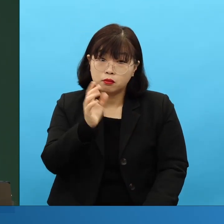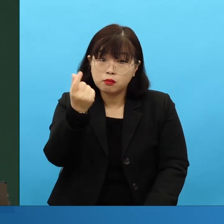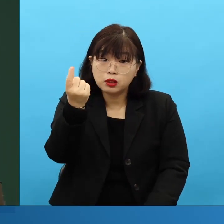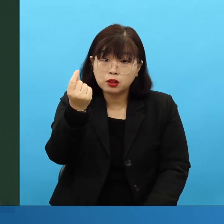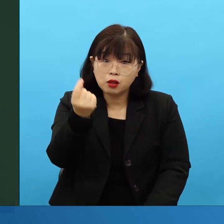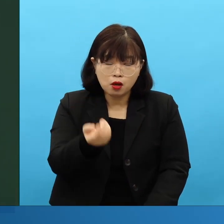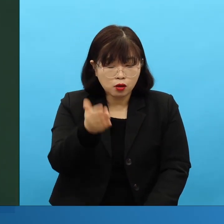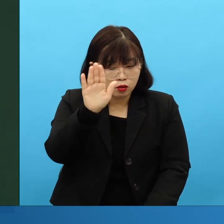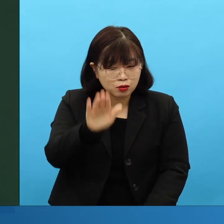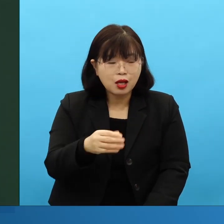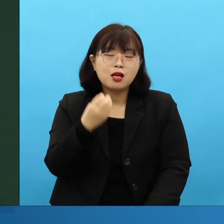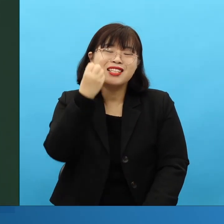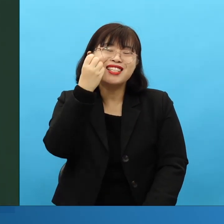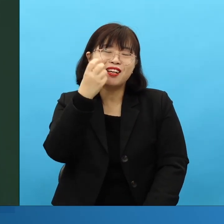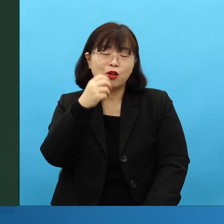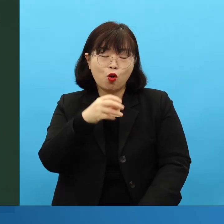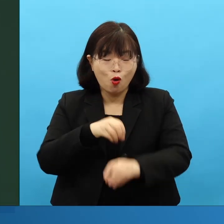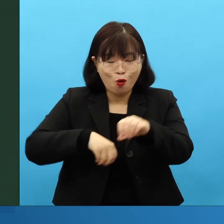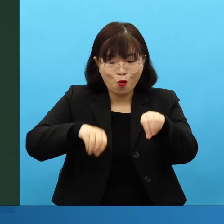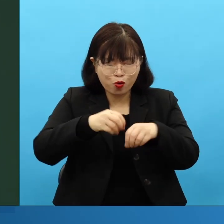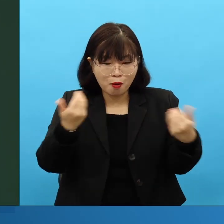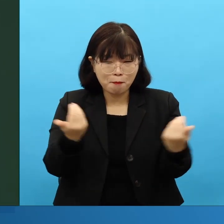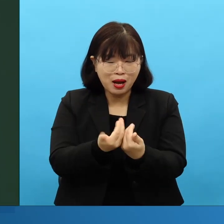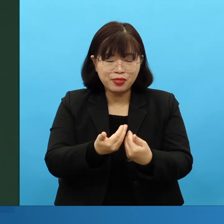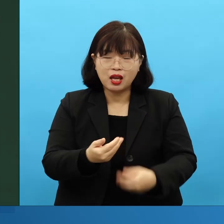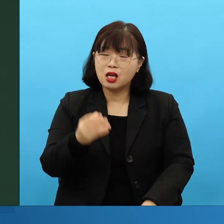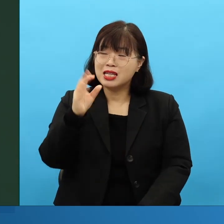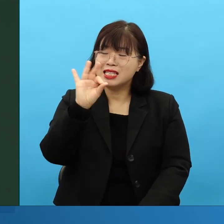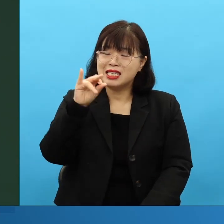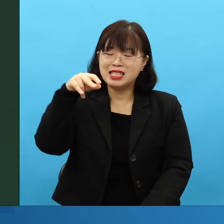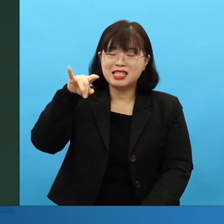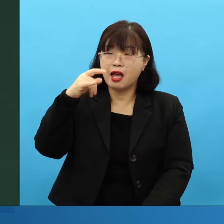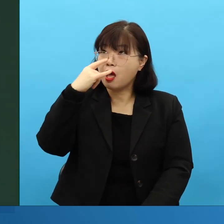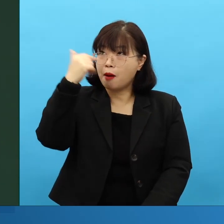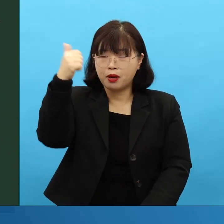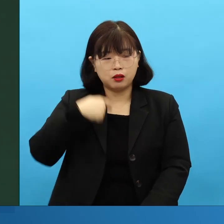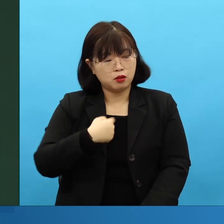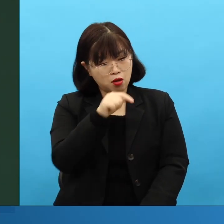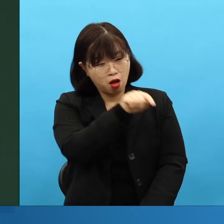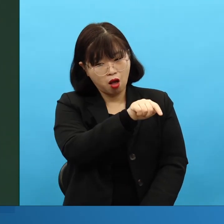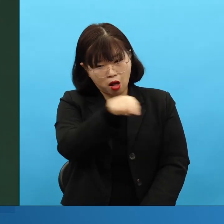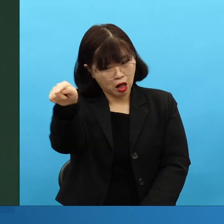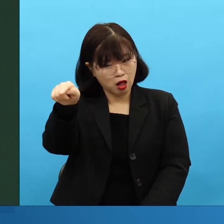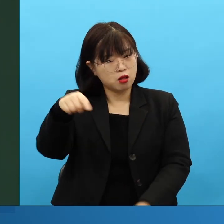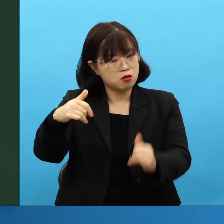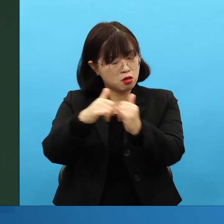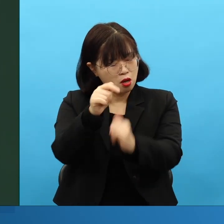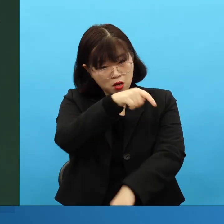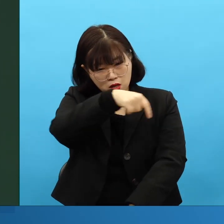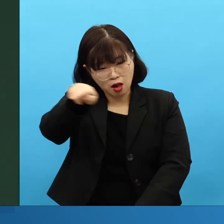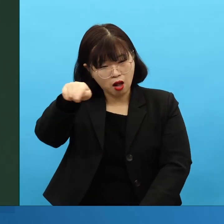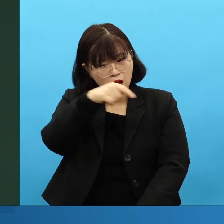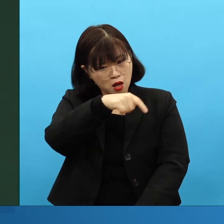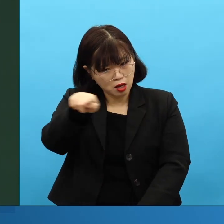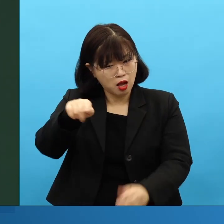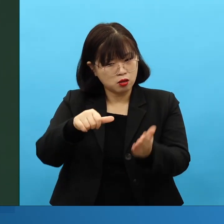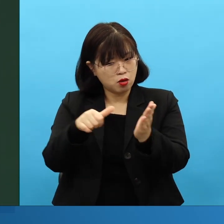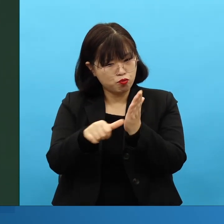여기서 역사가 바뀌는 겁니다. 여기서, 골리아스를 무너뜨린 겁니다. 그것도,